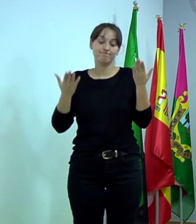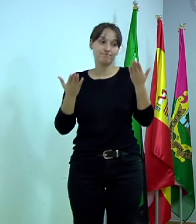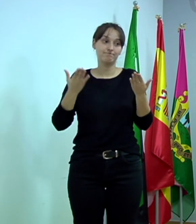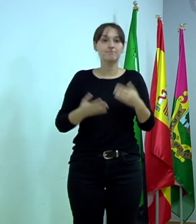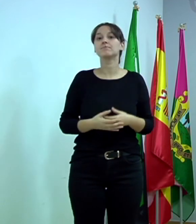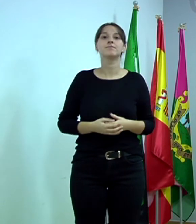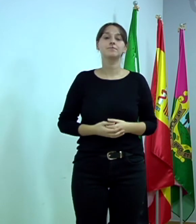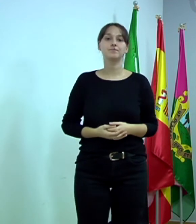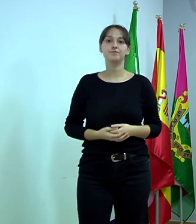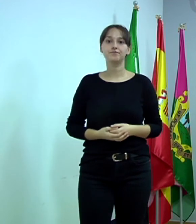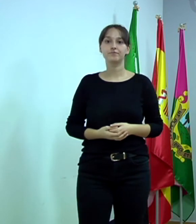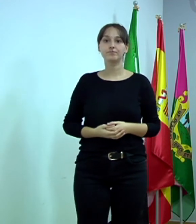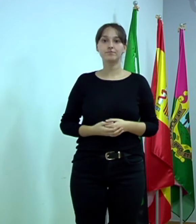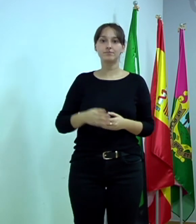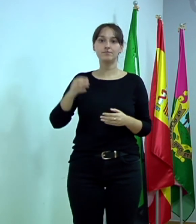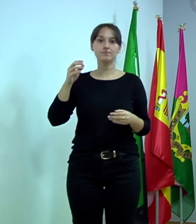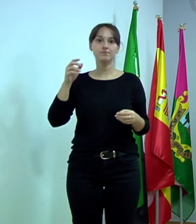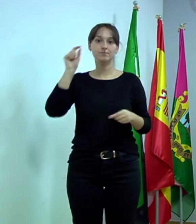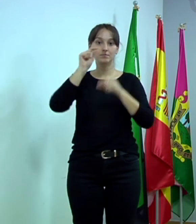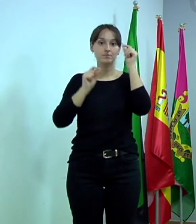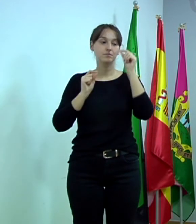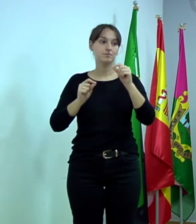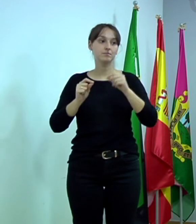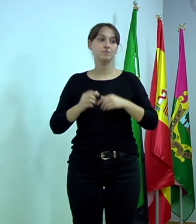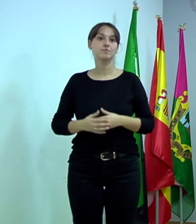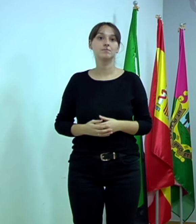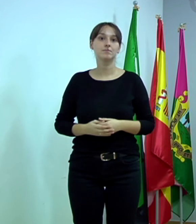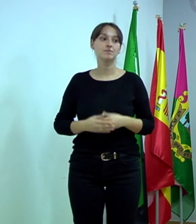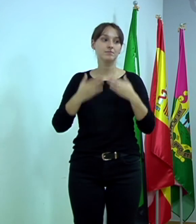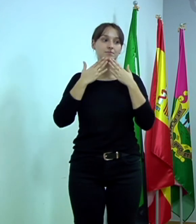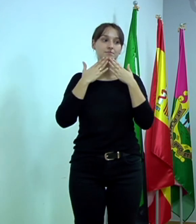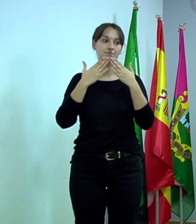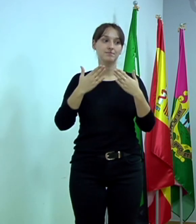Eduardo Palomo, ¿alguna pregunta? Nada, por mi parte, gracias.